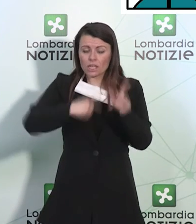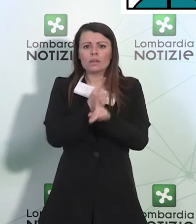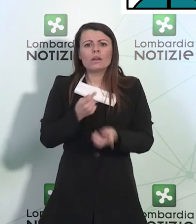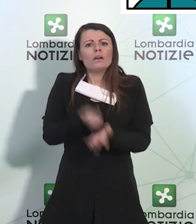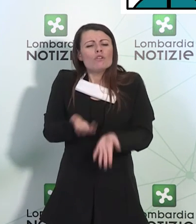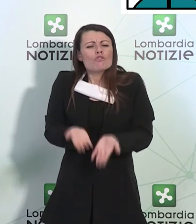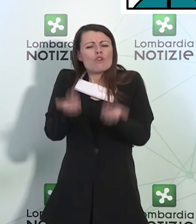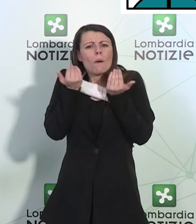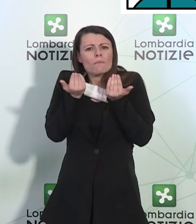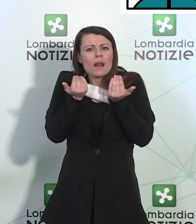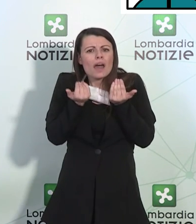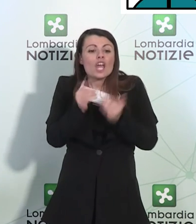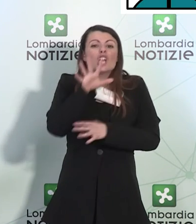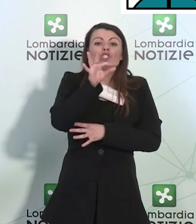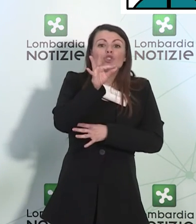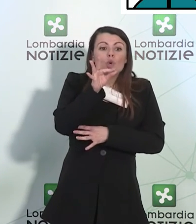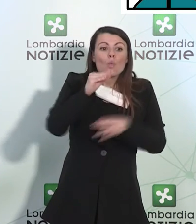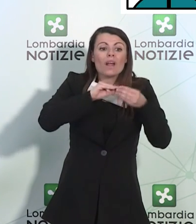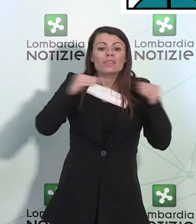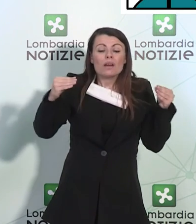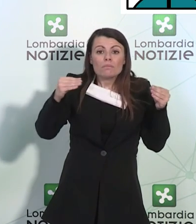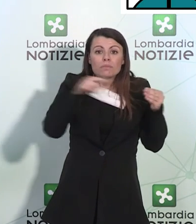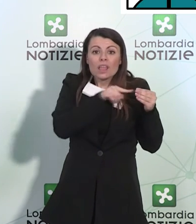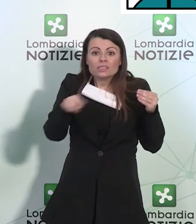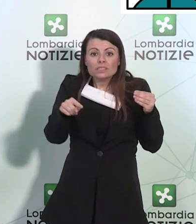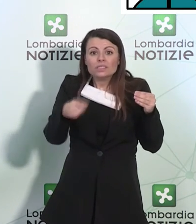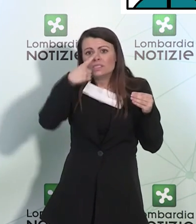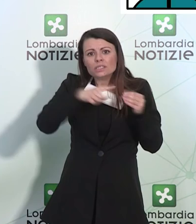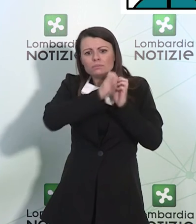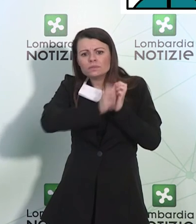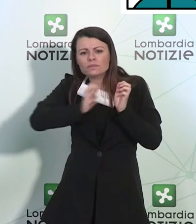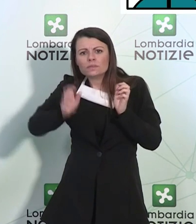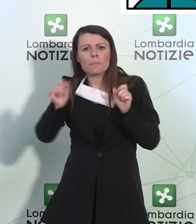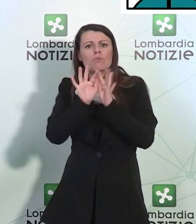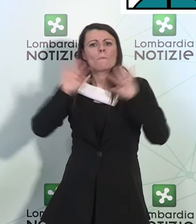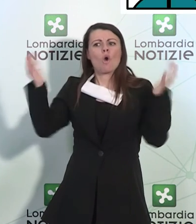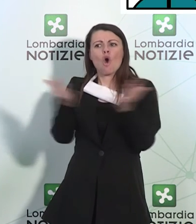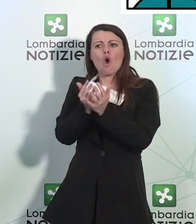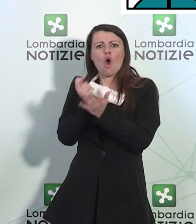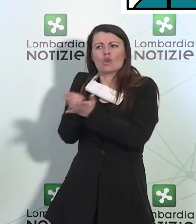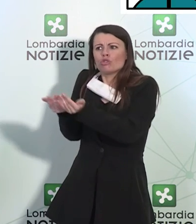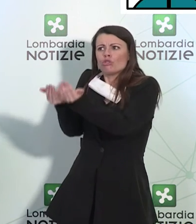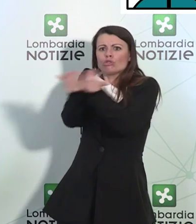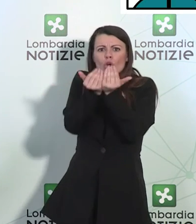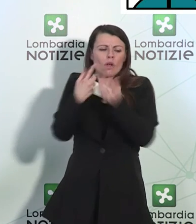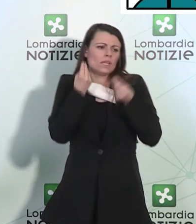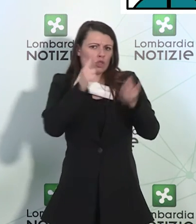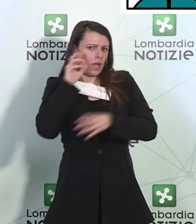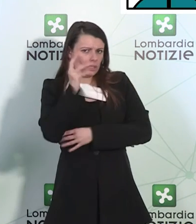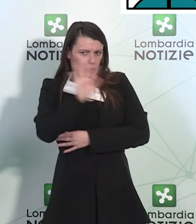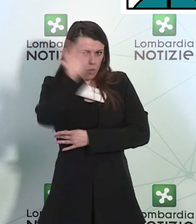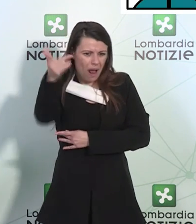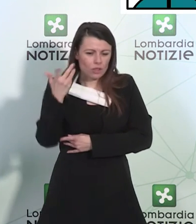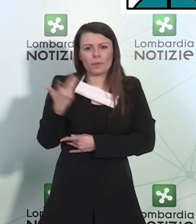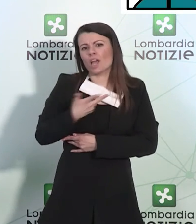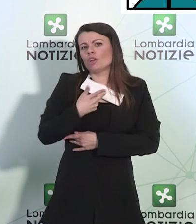diversi tipi di presidi in giro per il mondo. Faccio un esempio, un altro degli argomenti su cui c'è purtroppo